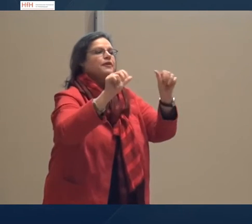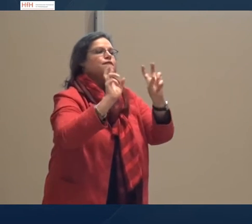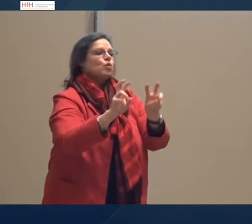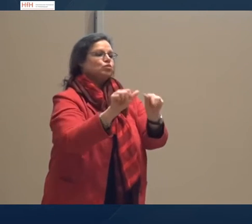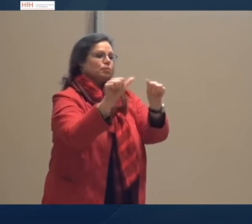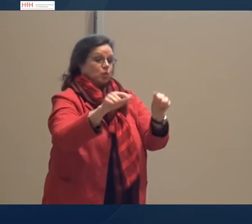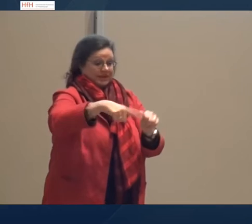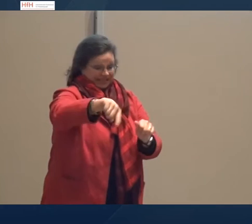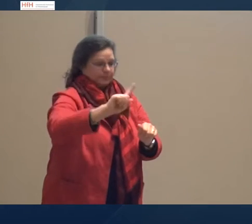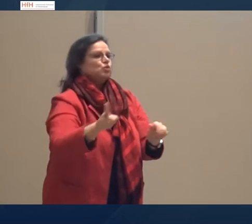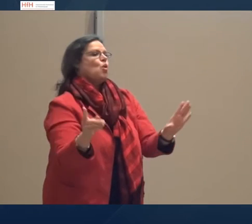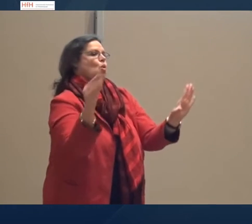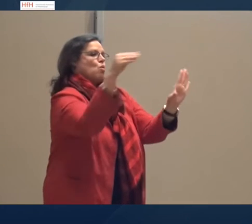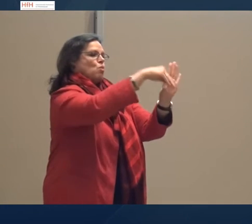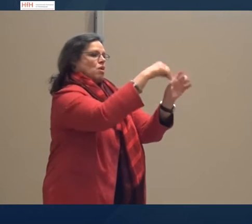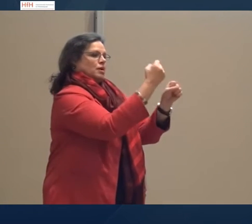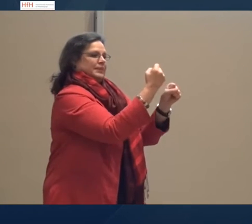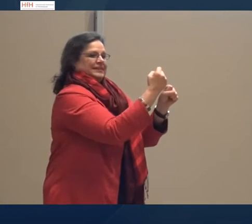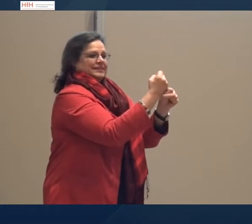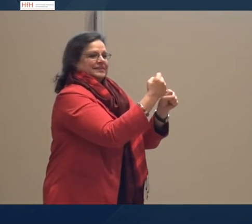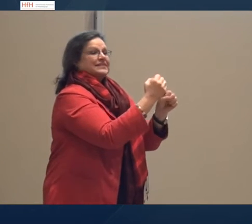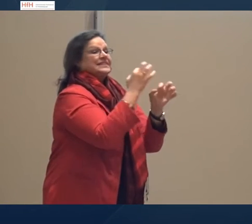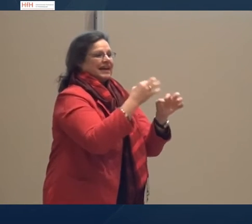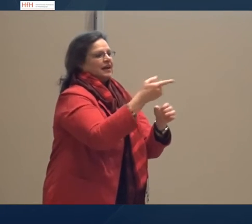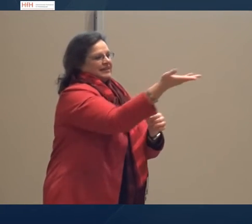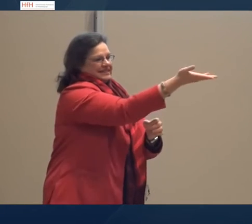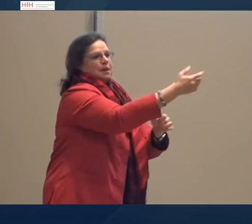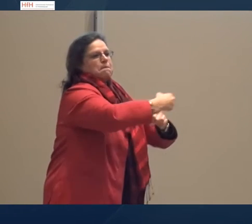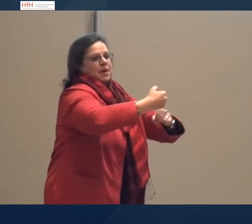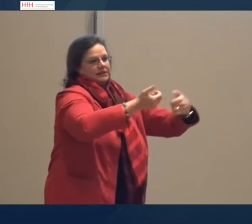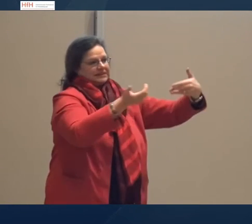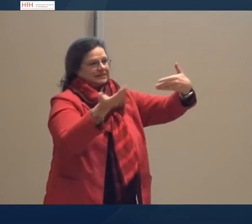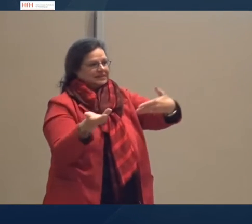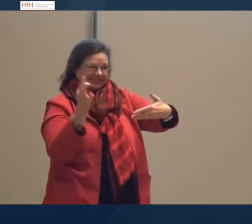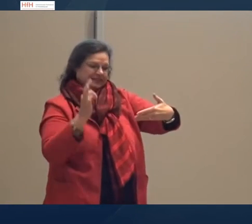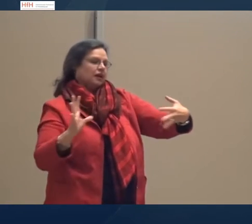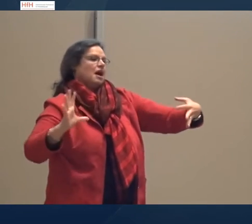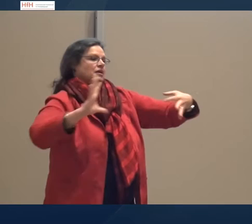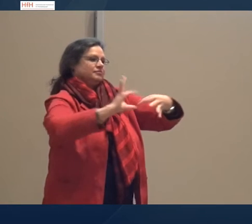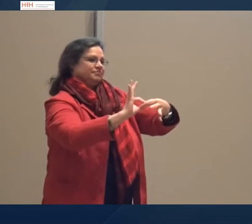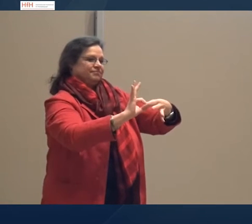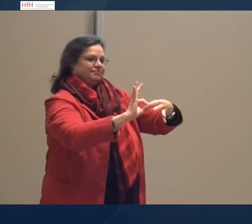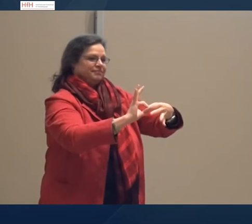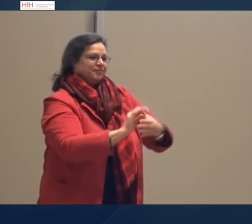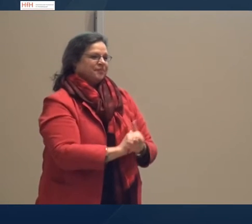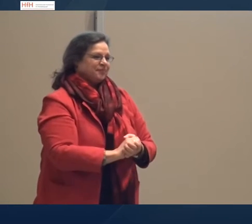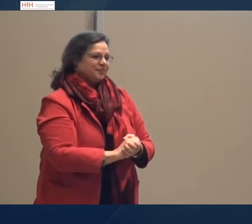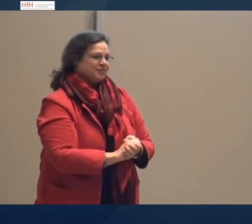Modul, wo sie wissenschaftlich arbeiten müssen. Und sicherlich wird auch die ZHW im Rahmen ihres Forschungsprojektes Platz dafür anbieten.